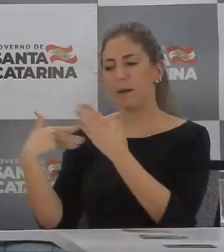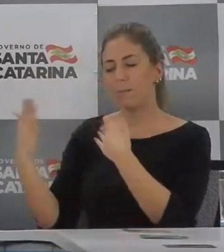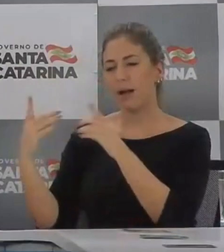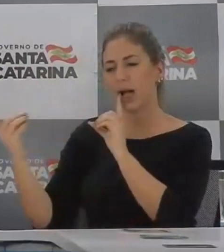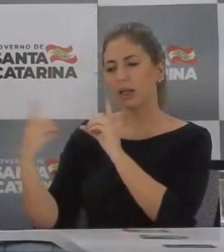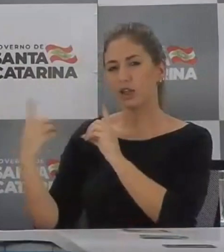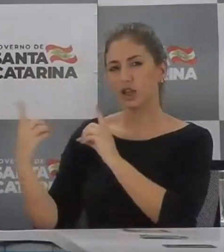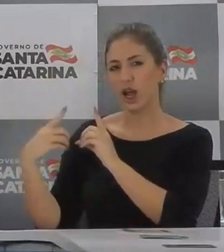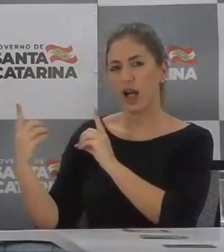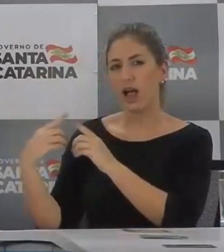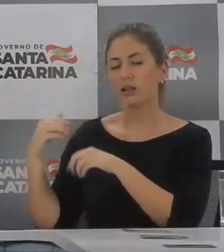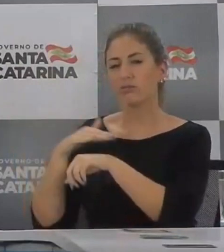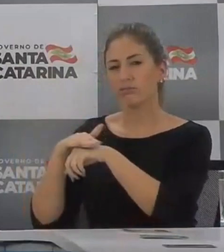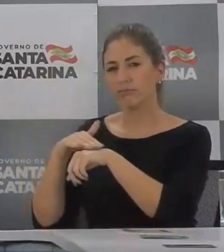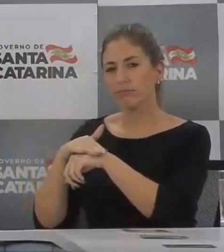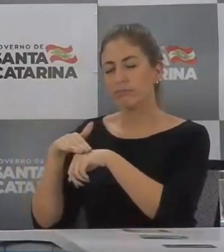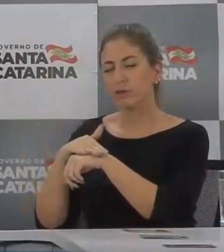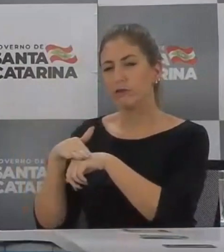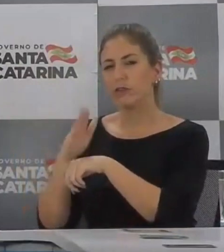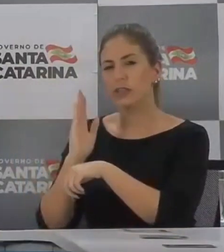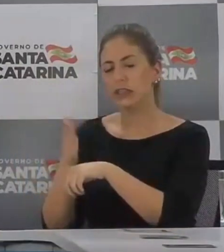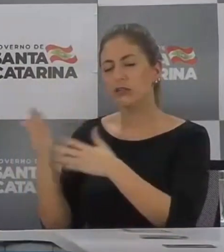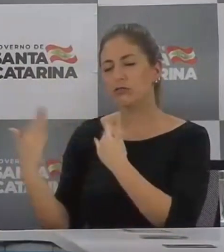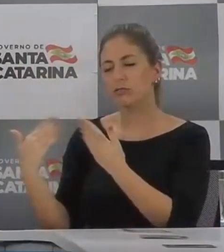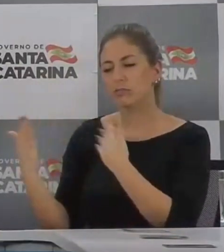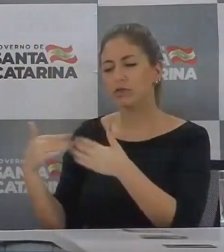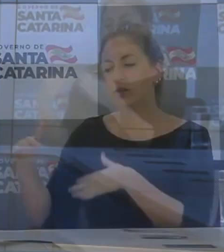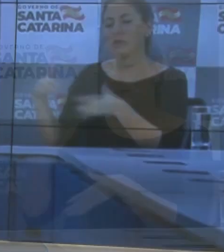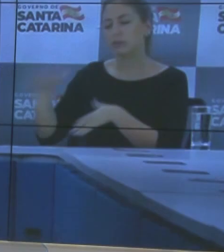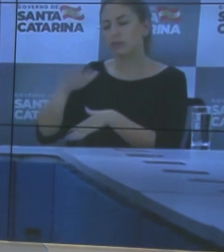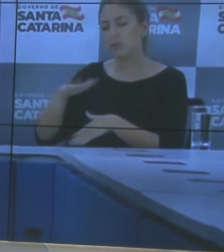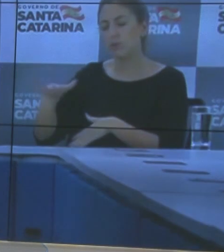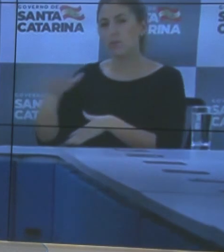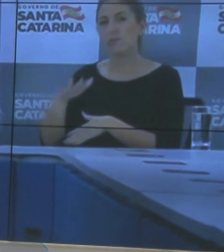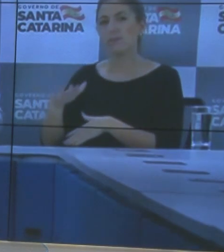pretendemos fazer com que, de forma segura, as pessoas voltem a trabalhar.